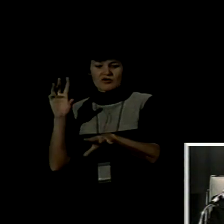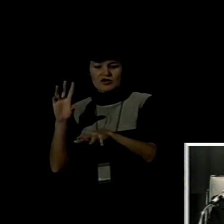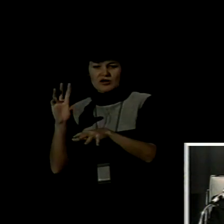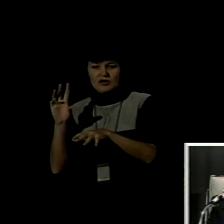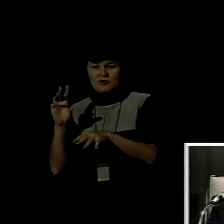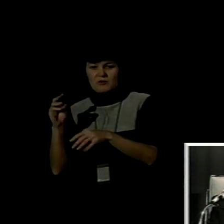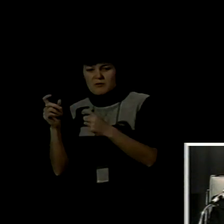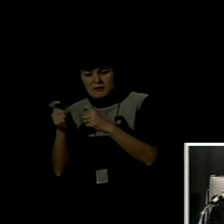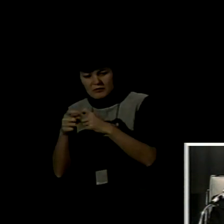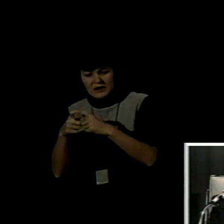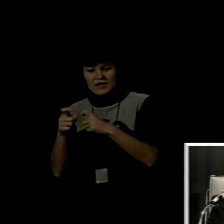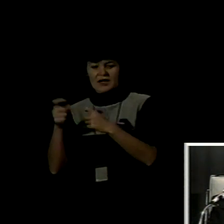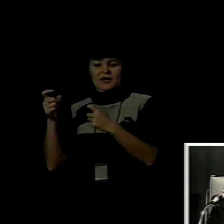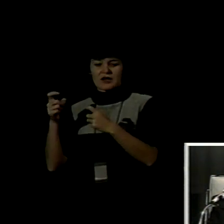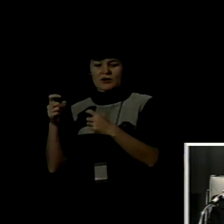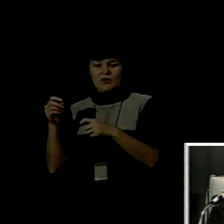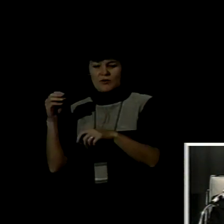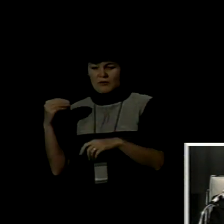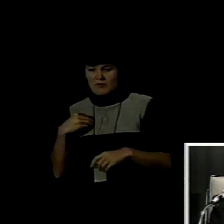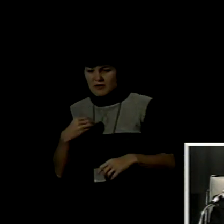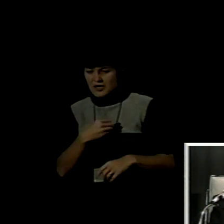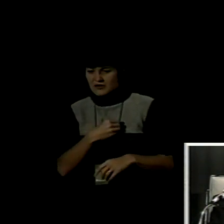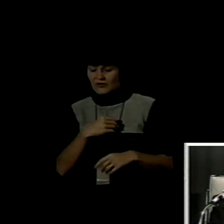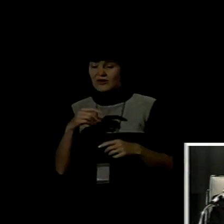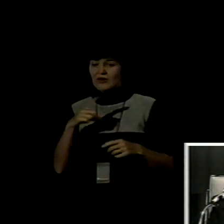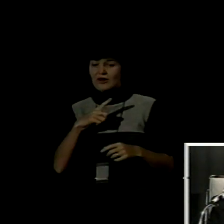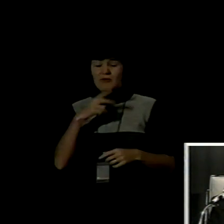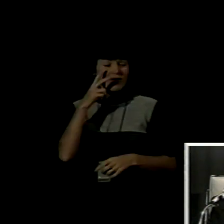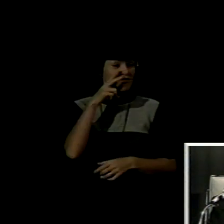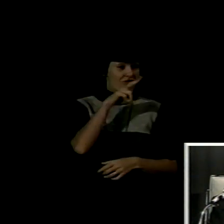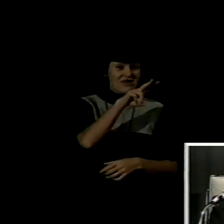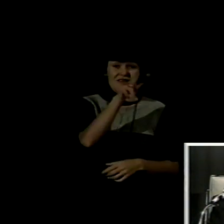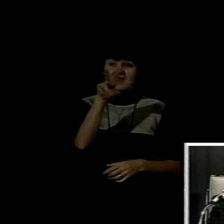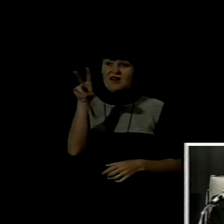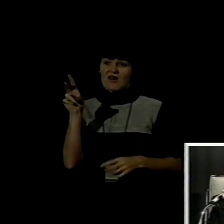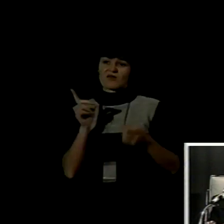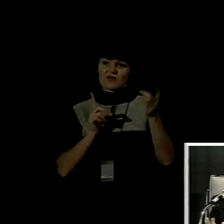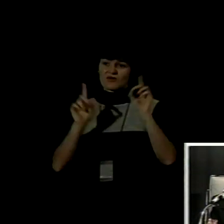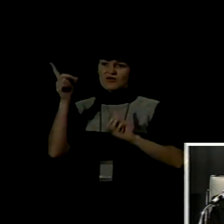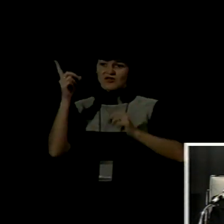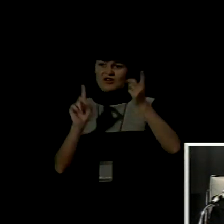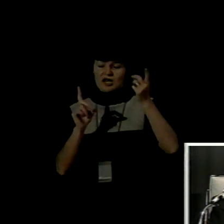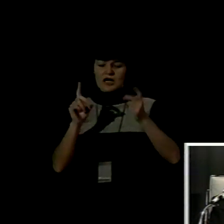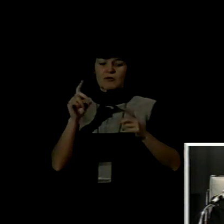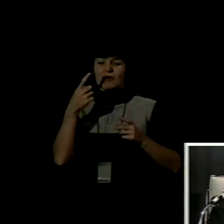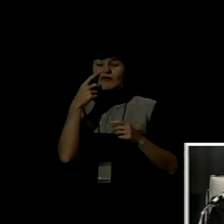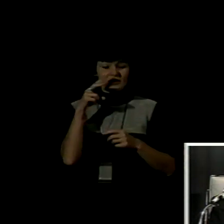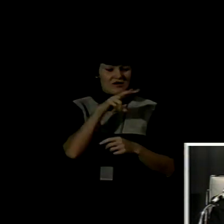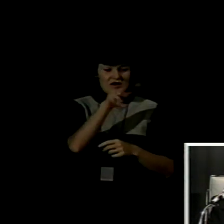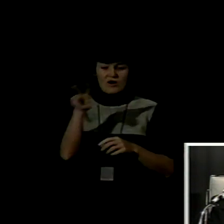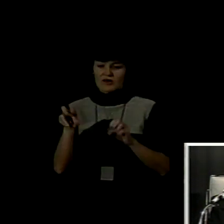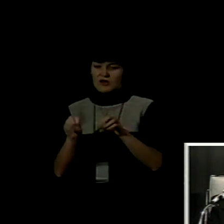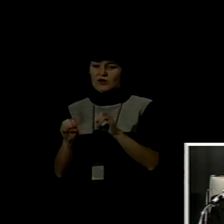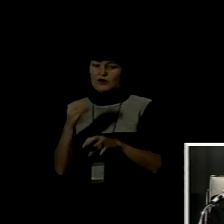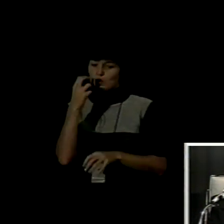fuertemente oralista de la tradición pedagógica que ha imperado en nuestro país